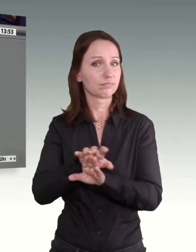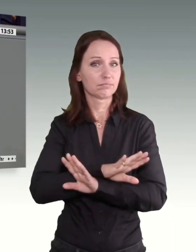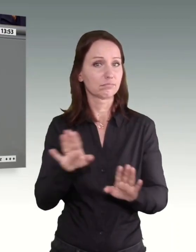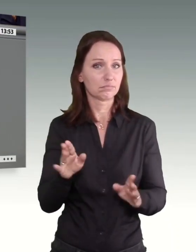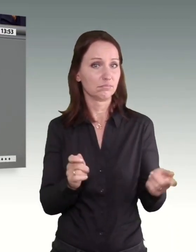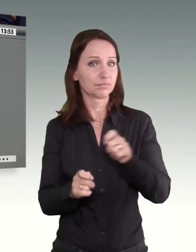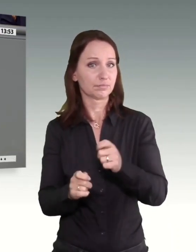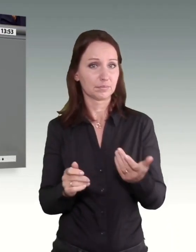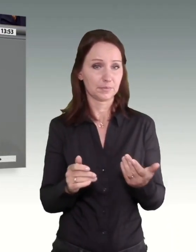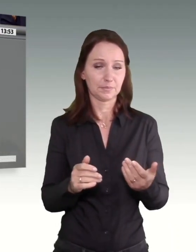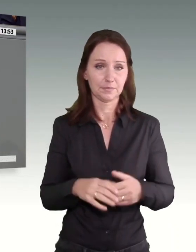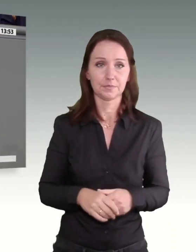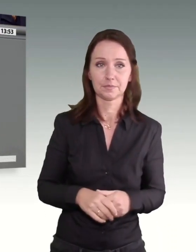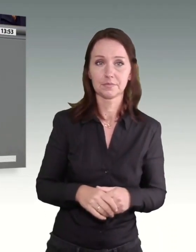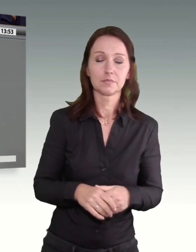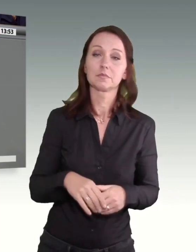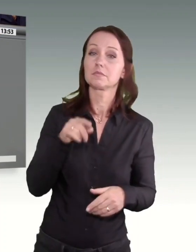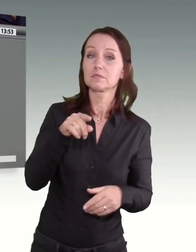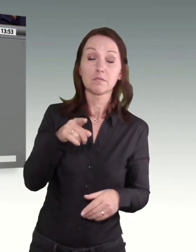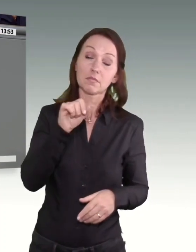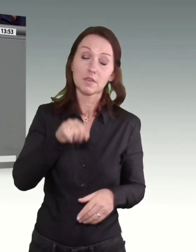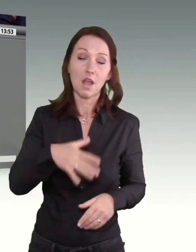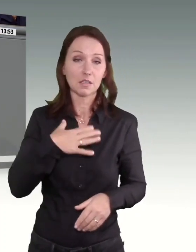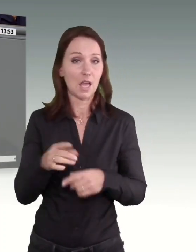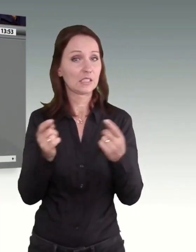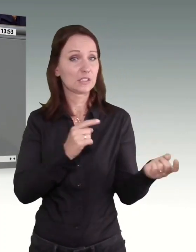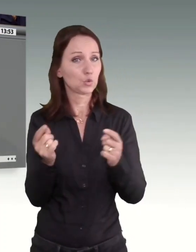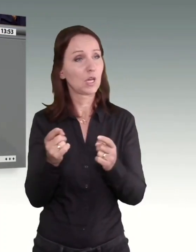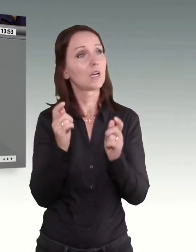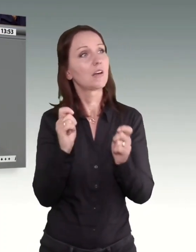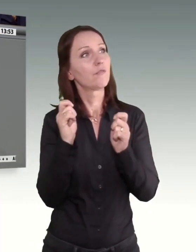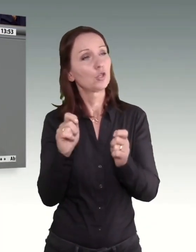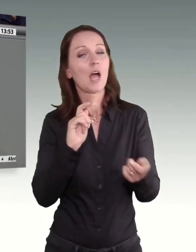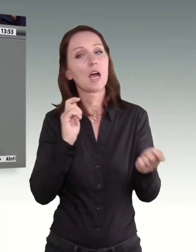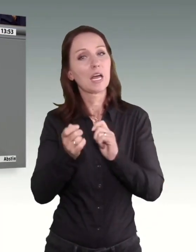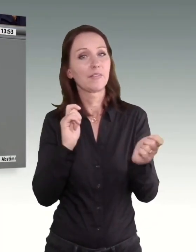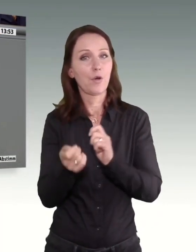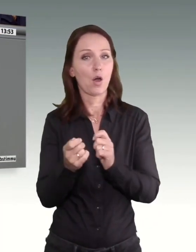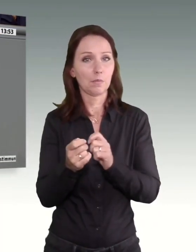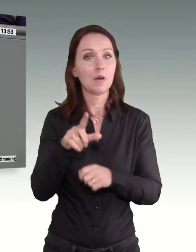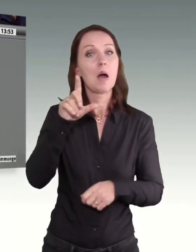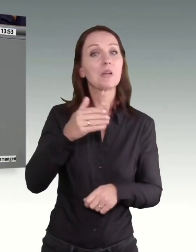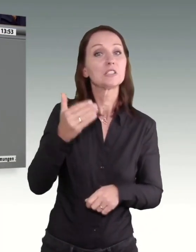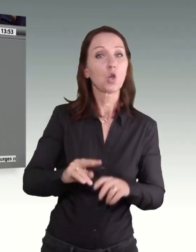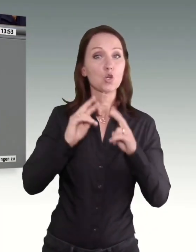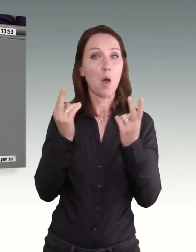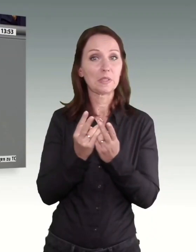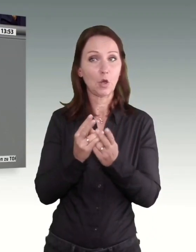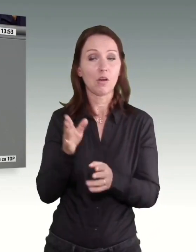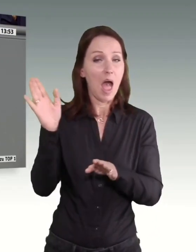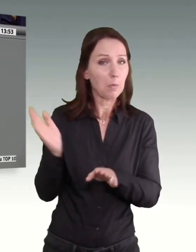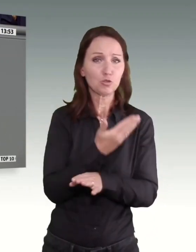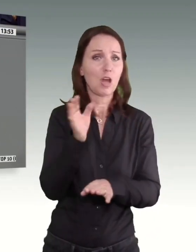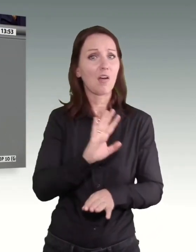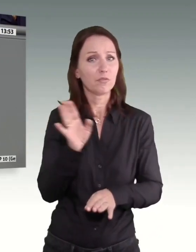da können wir sehr gerne auch über Reformvorschläge diskutieren, ohne die Mindestlohnkommission als Ganzes abzuschaffen. Das begrüße ich